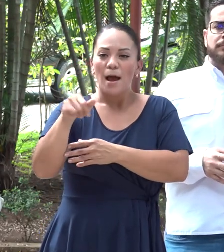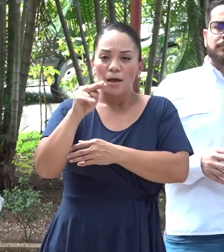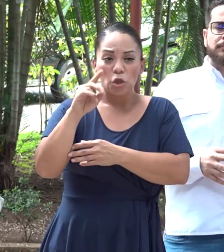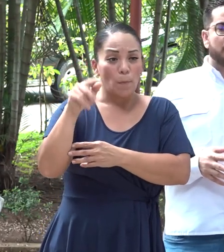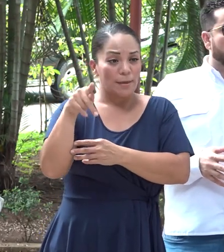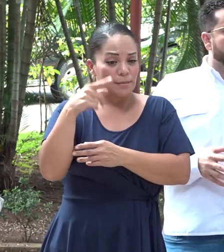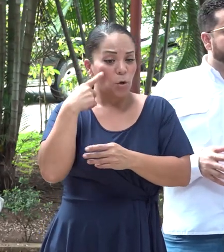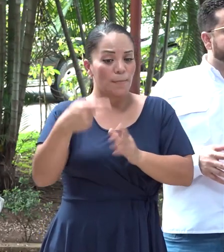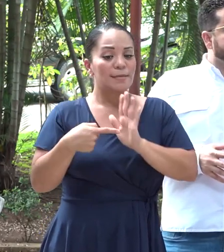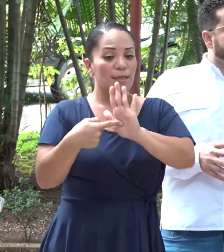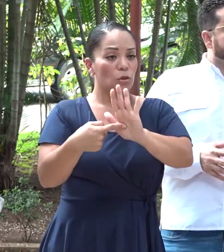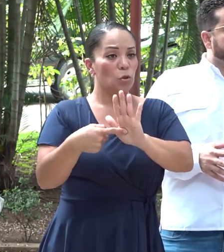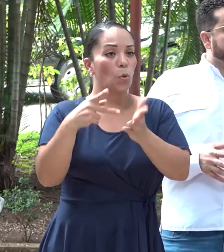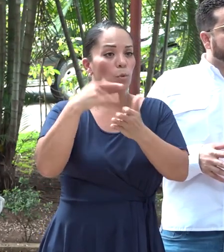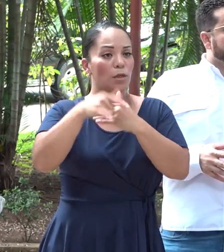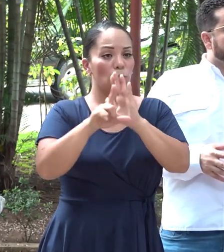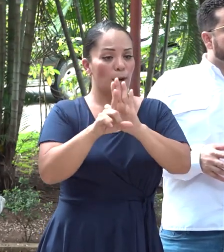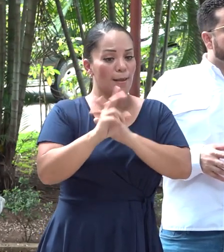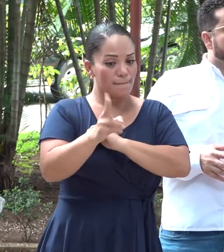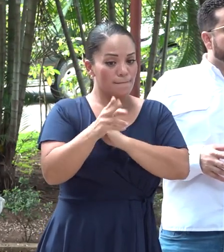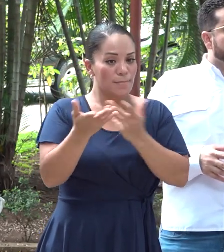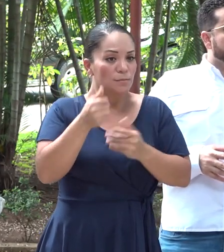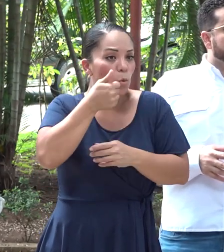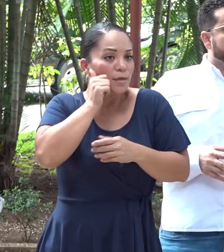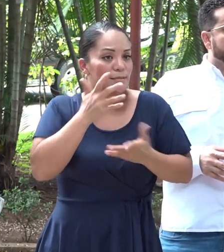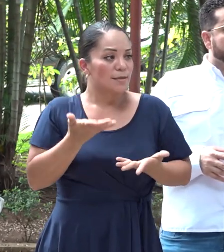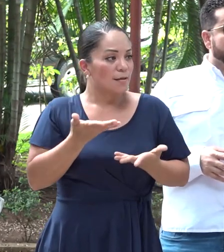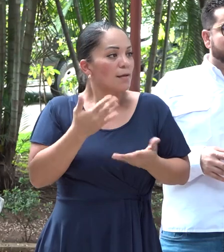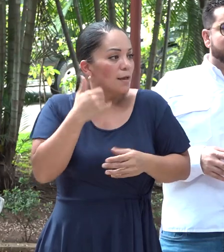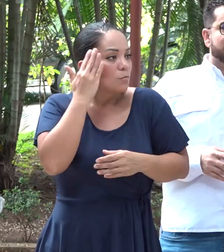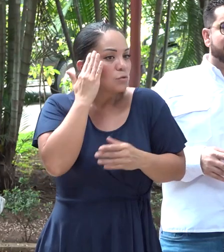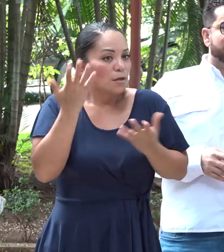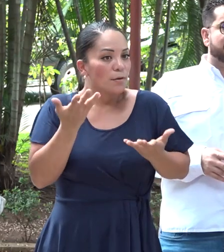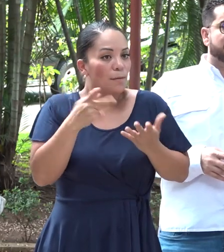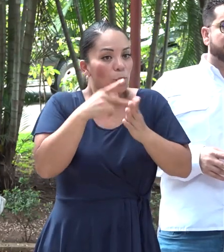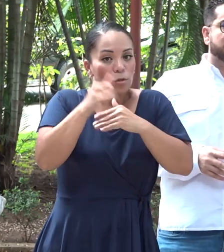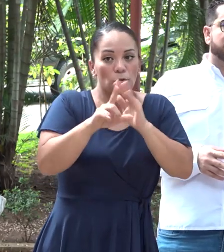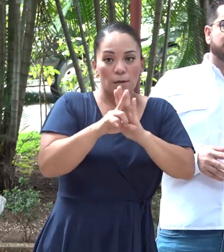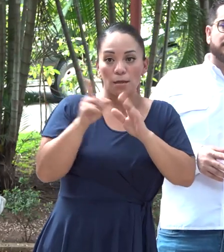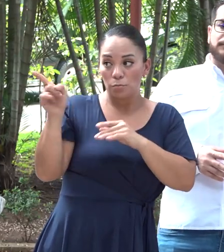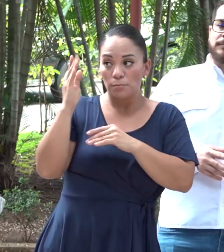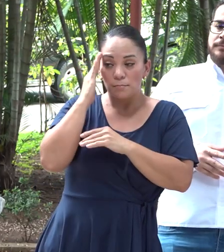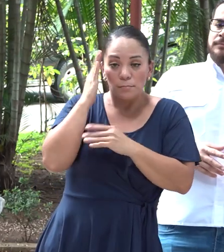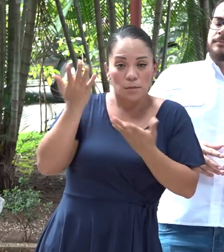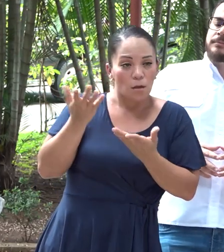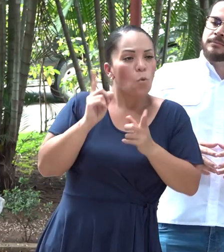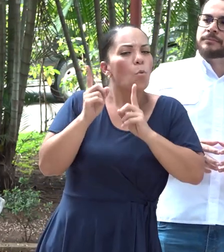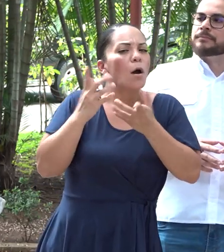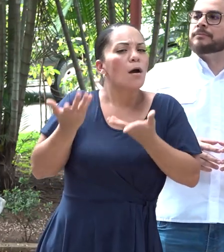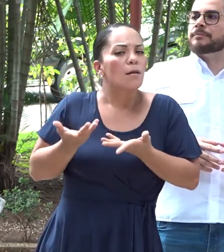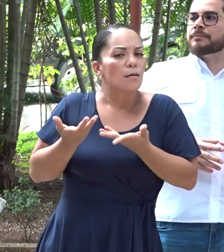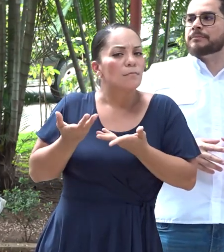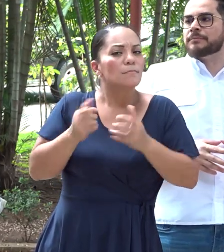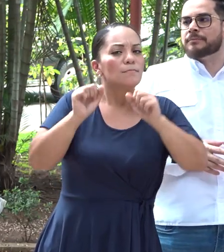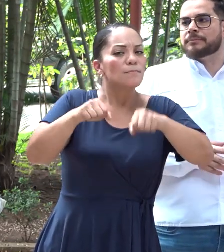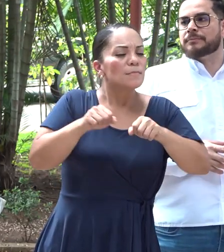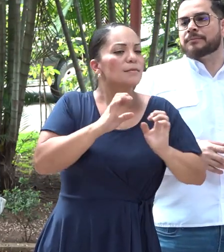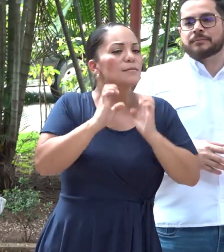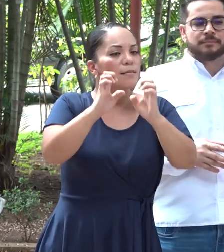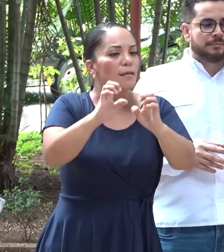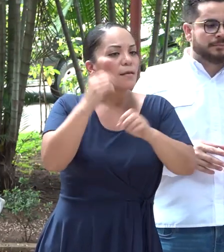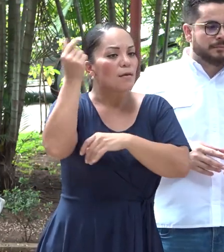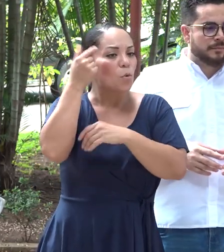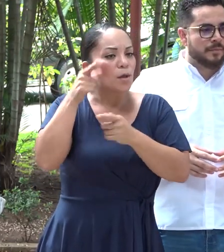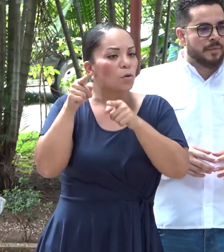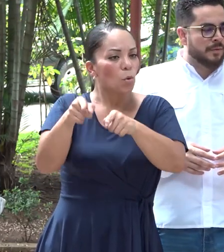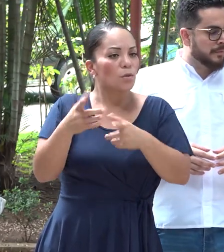proyecto de ley el día de ayer en esa misma orientación. Queremos saber si ese proyecto usted lo conoce, cuál va a ser, digamos, eventualmente la estrategia del